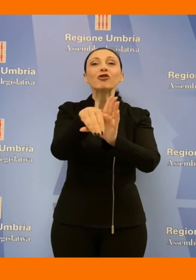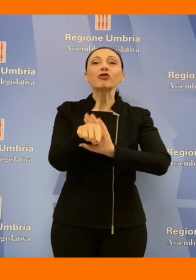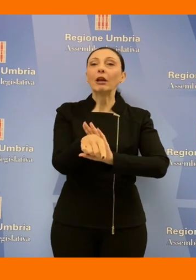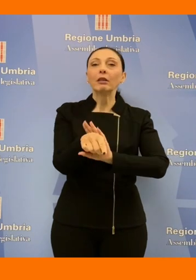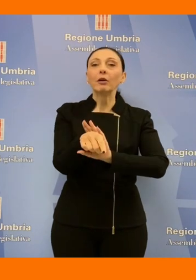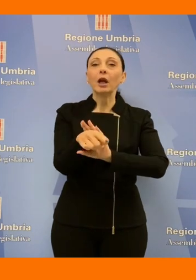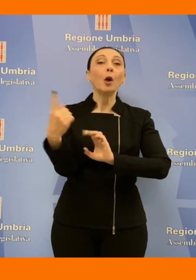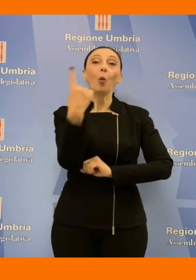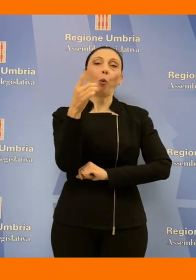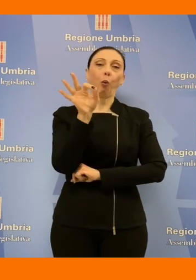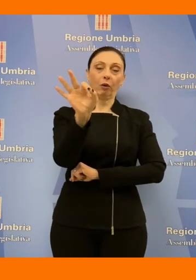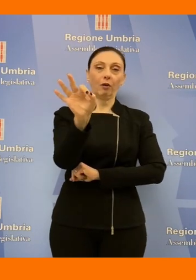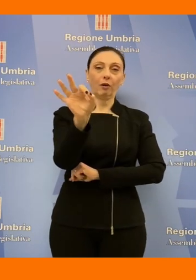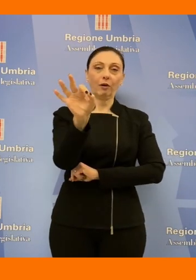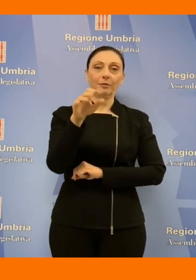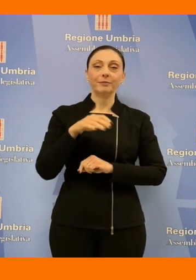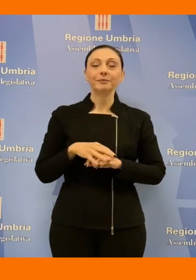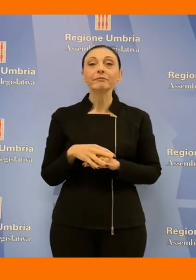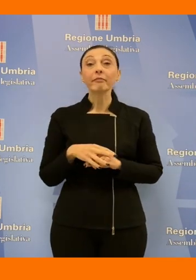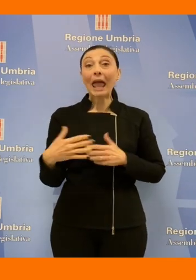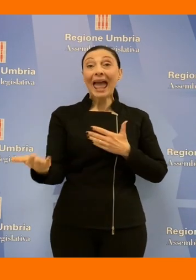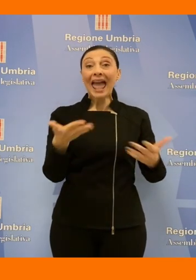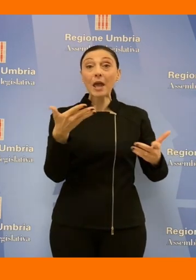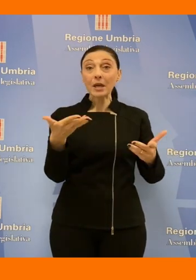'unica finalità si arriverà all'emergenza di scariche